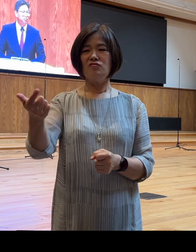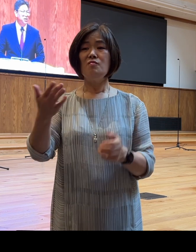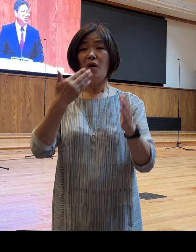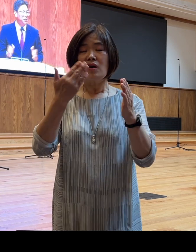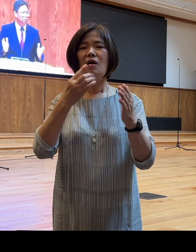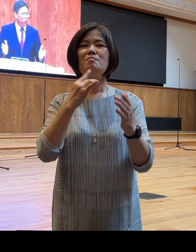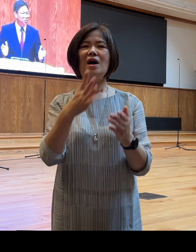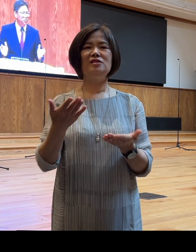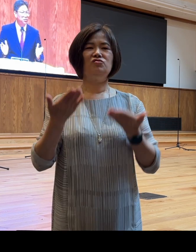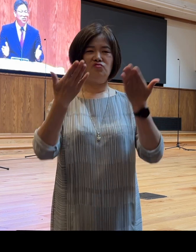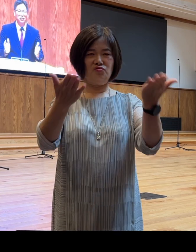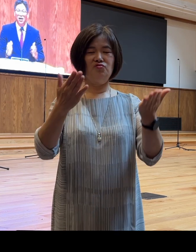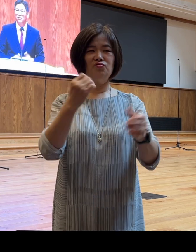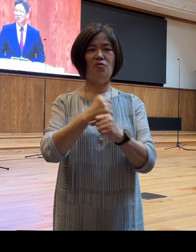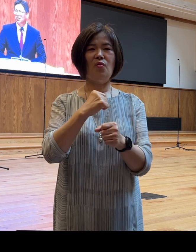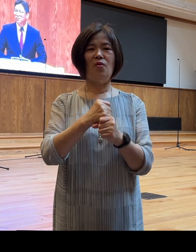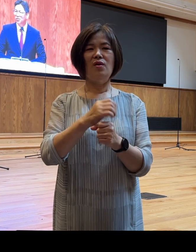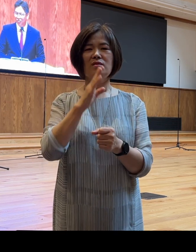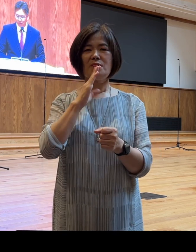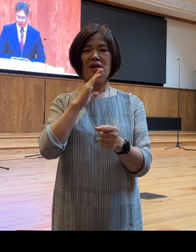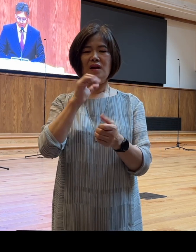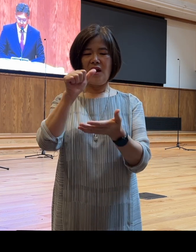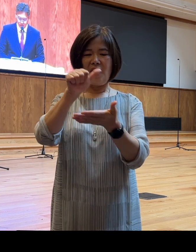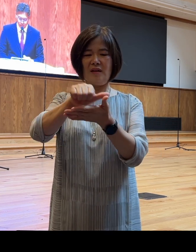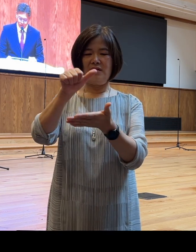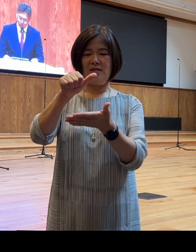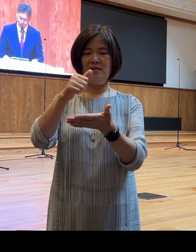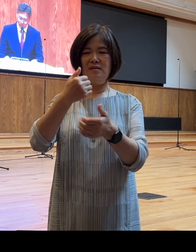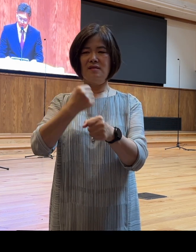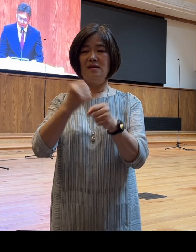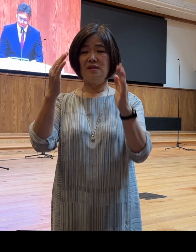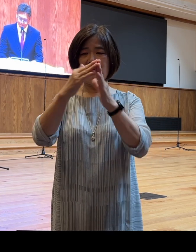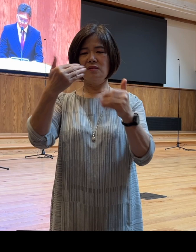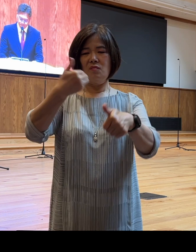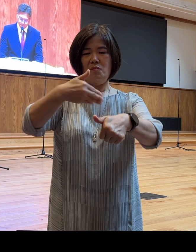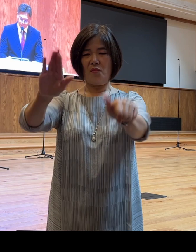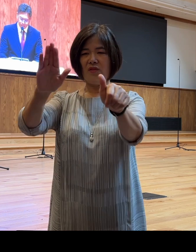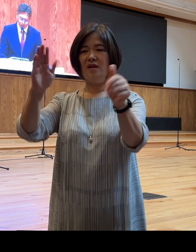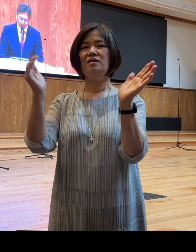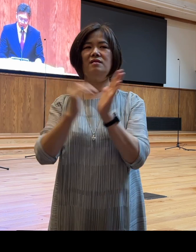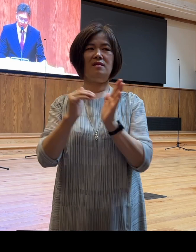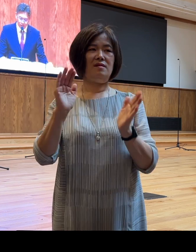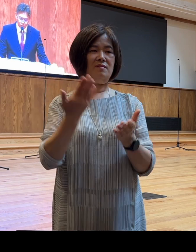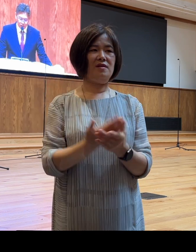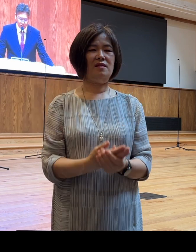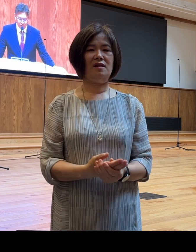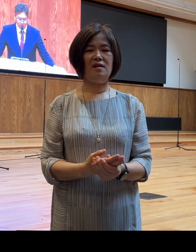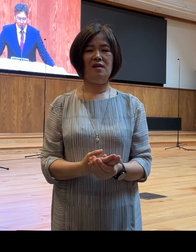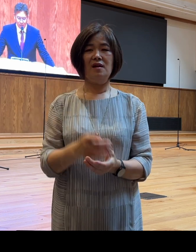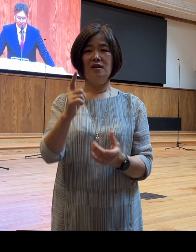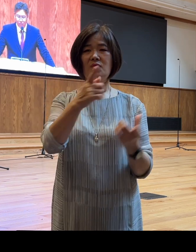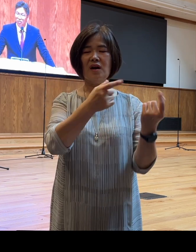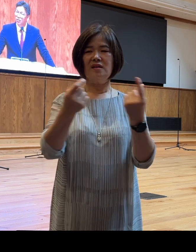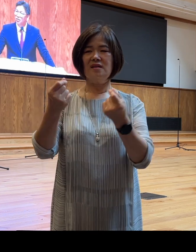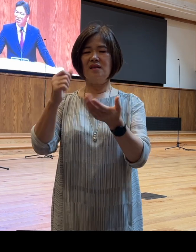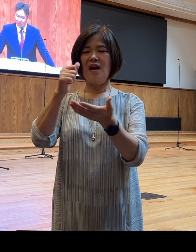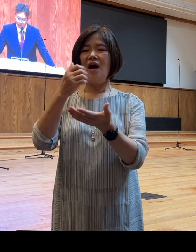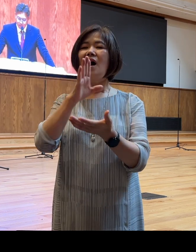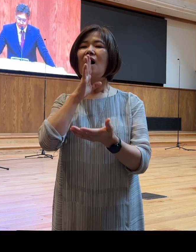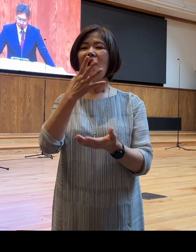보내서 그 아들을 집에서 내어 보낸 것입니다 우리는 이런 아브라함의 믿음을 22장에서 다시